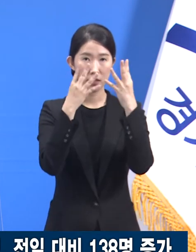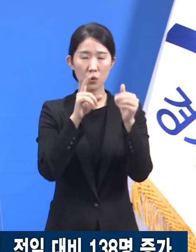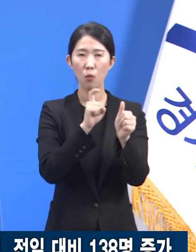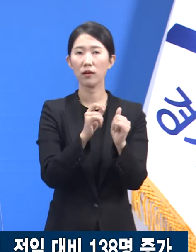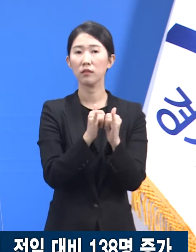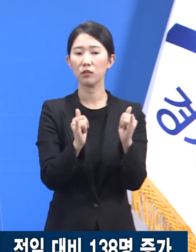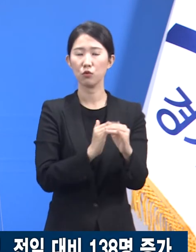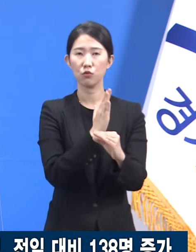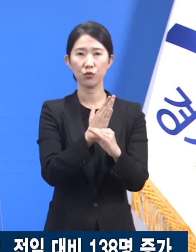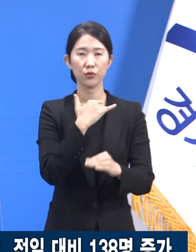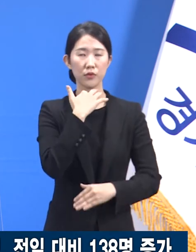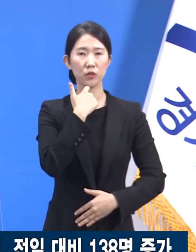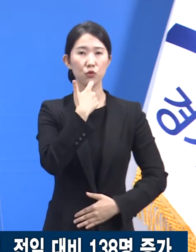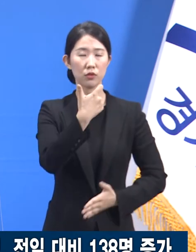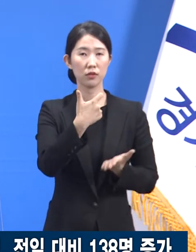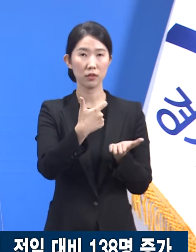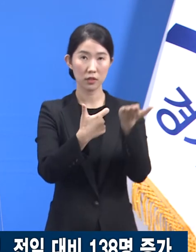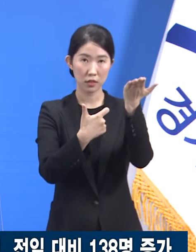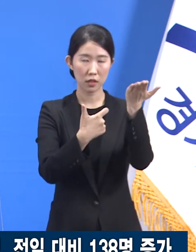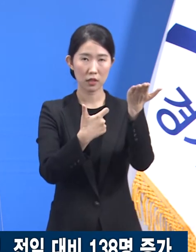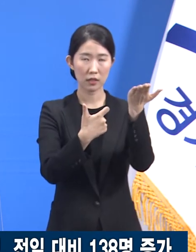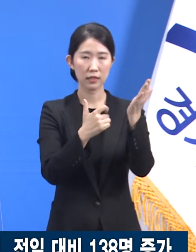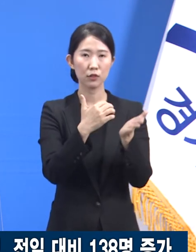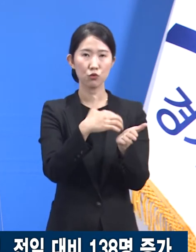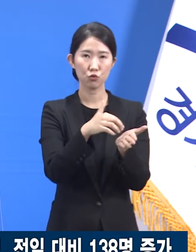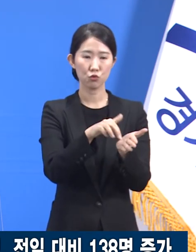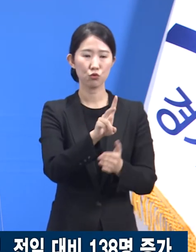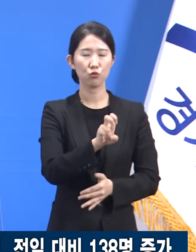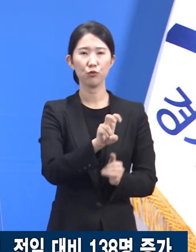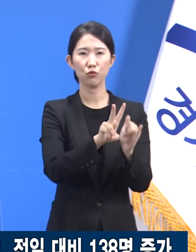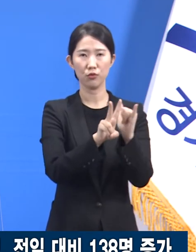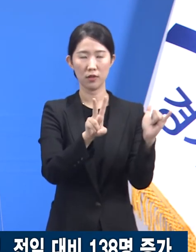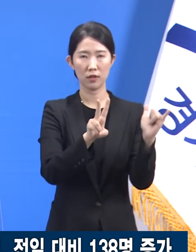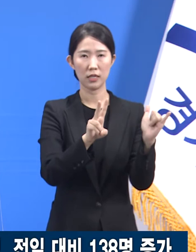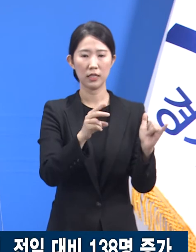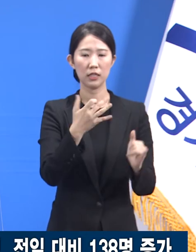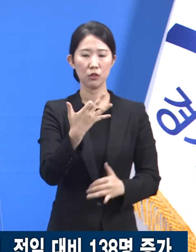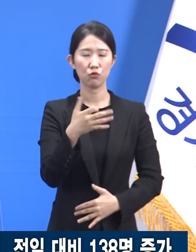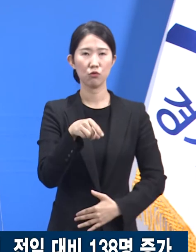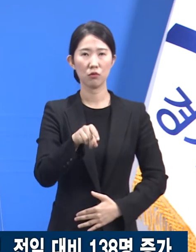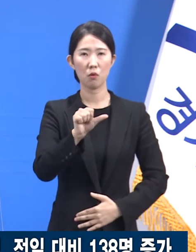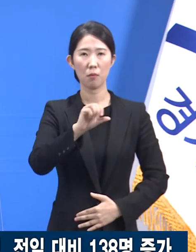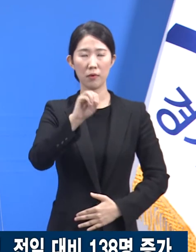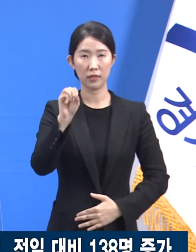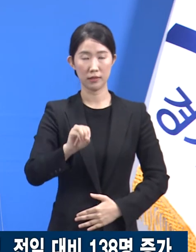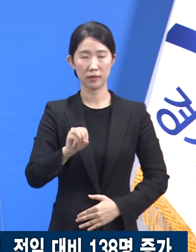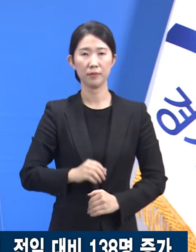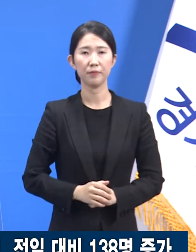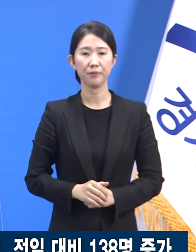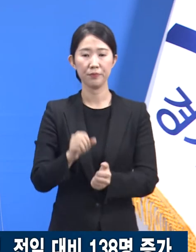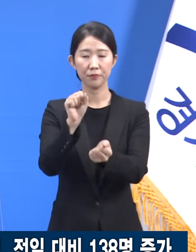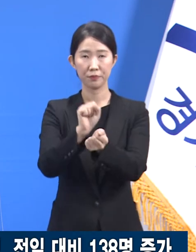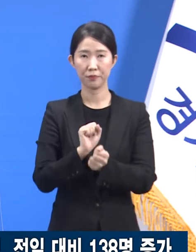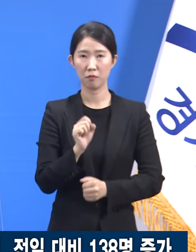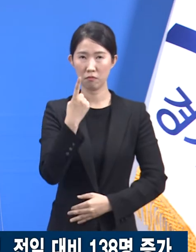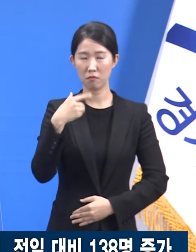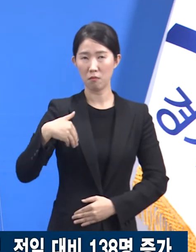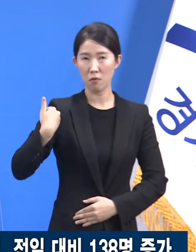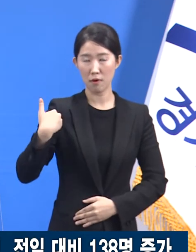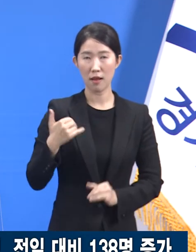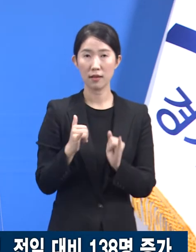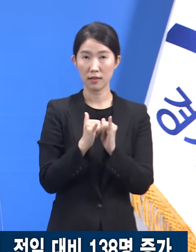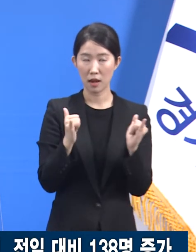60세 이상 고령자는 22명으로 19.5%를 차지합니다. 감염 경로를 알 수 없는 확진자는